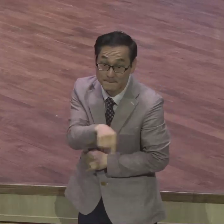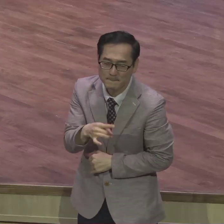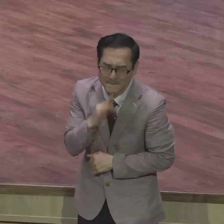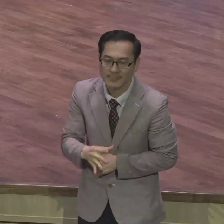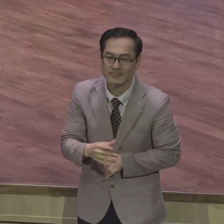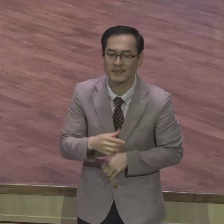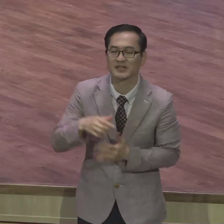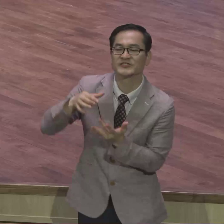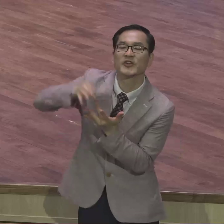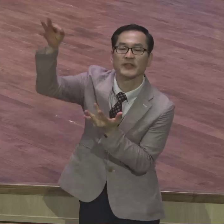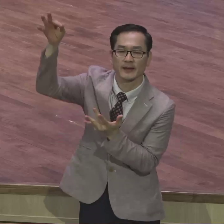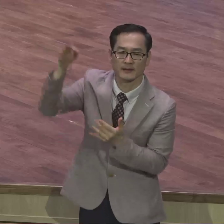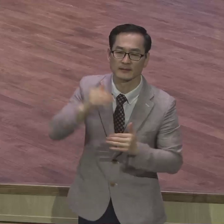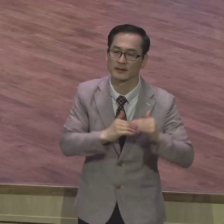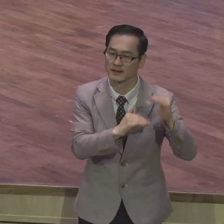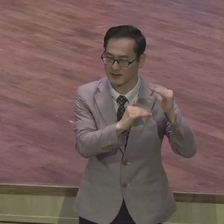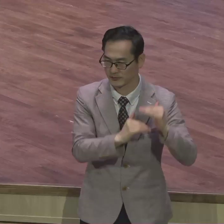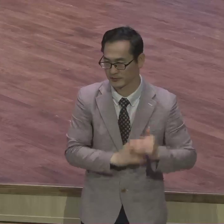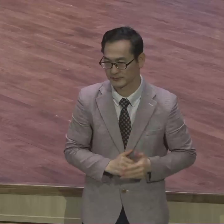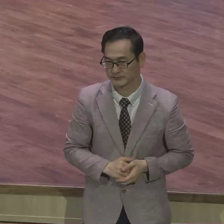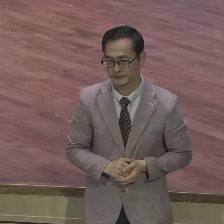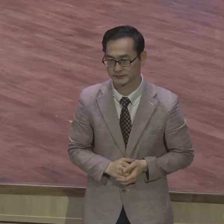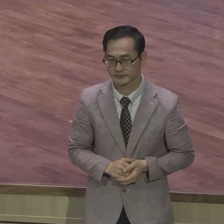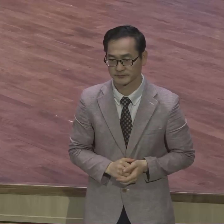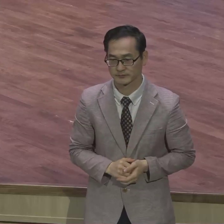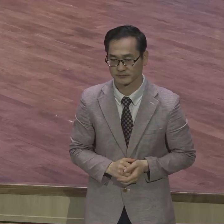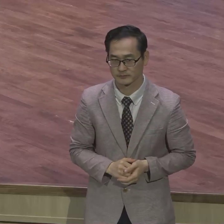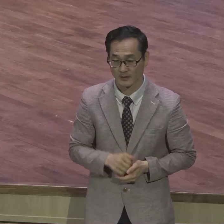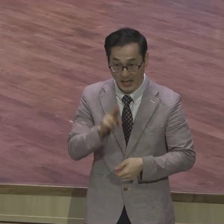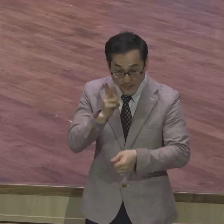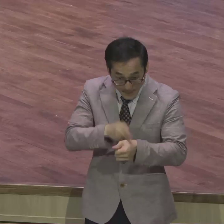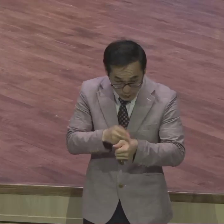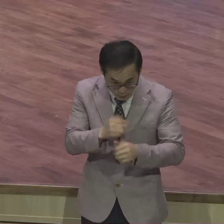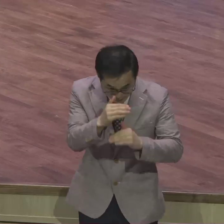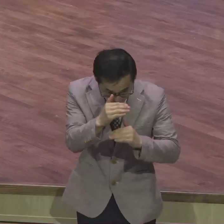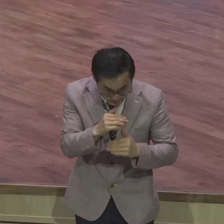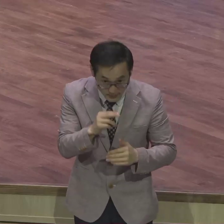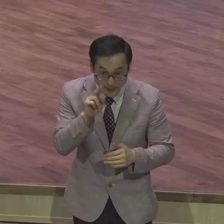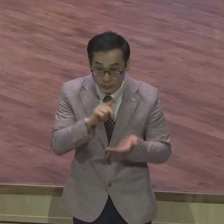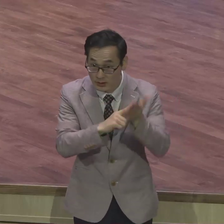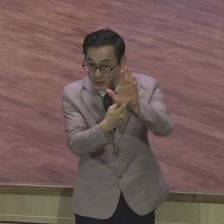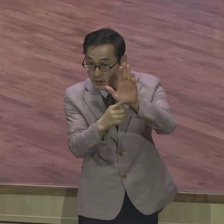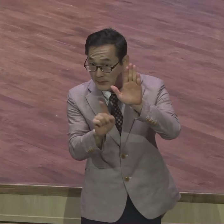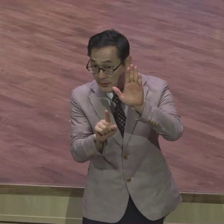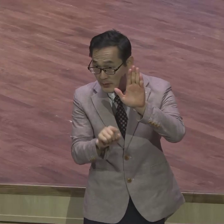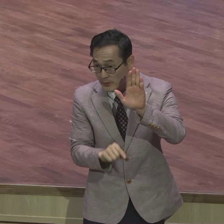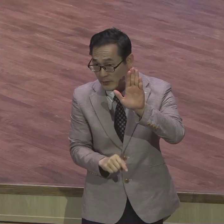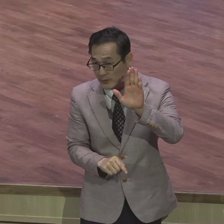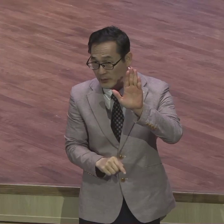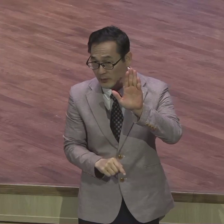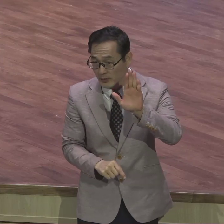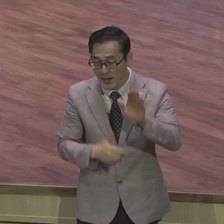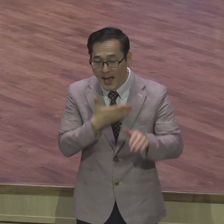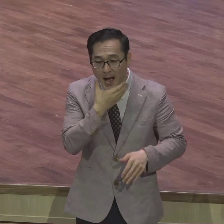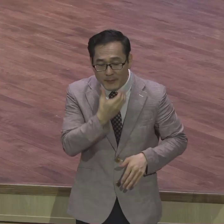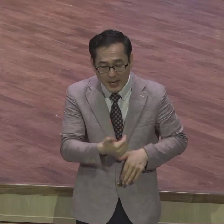바울이 발견한 해답이 뭐냐 아브라함의 자손이라고 해서